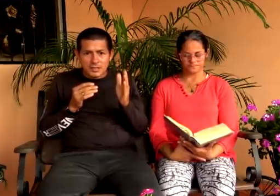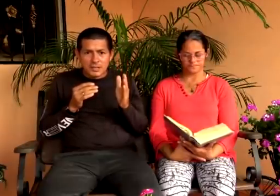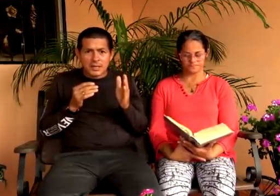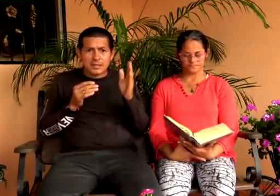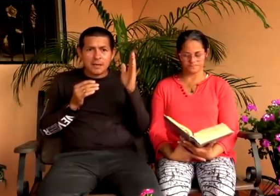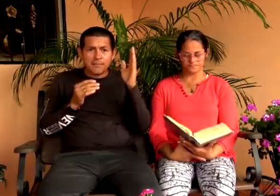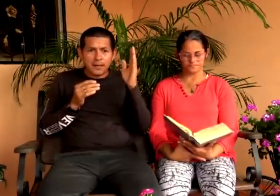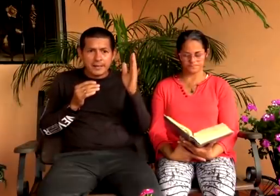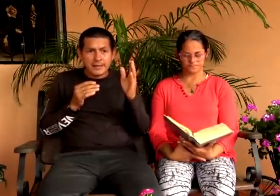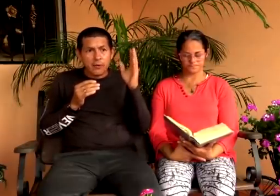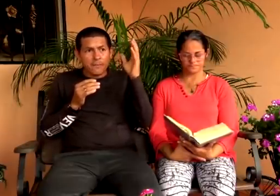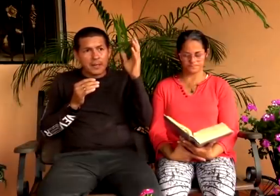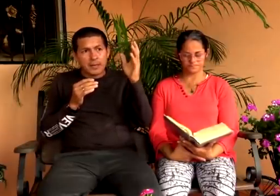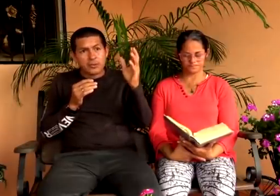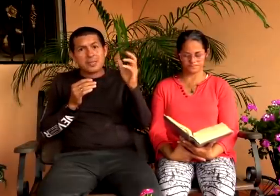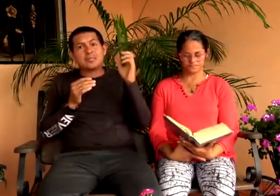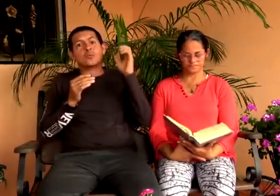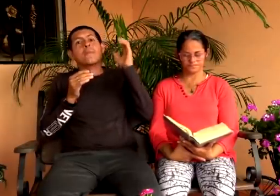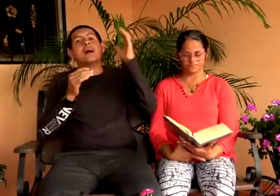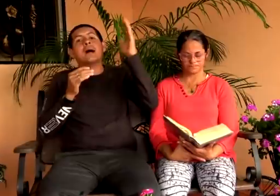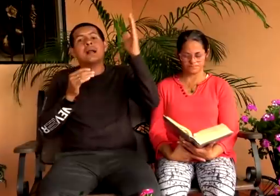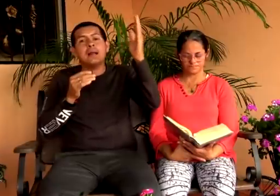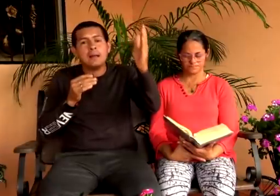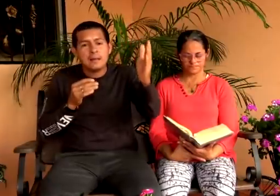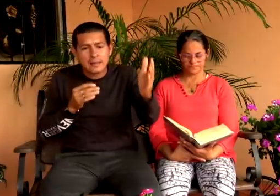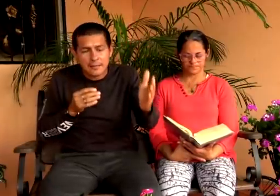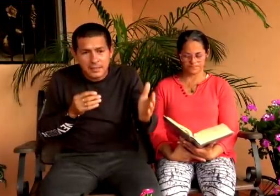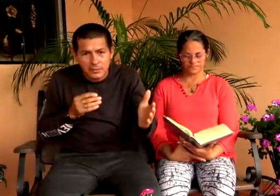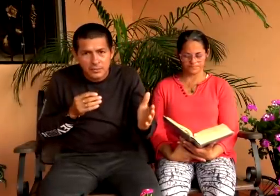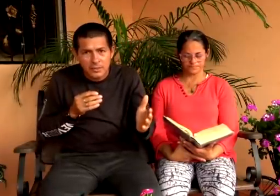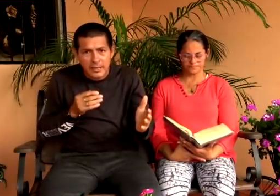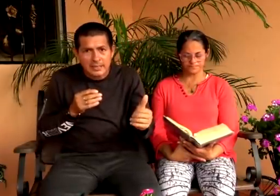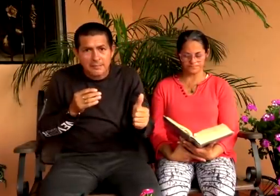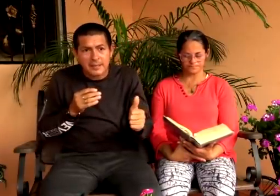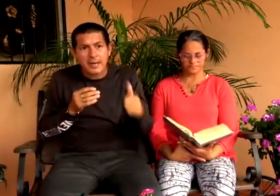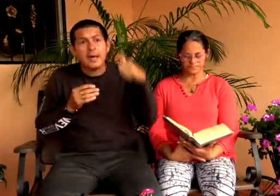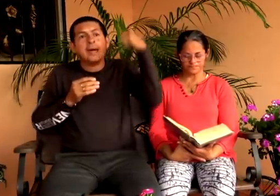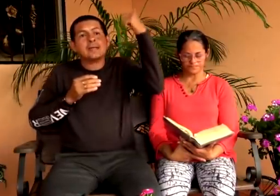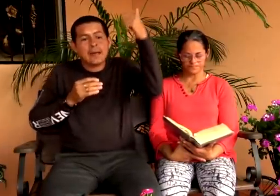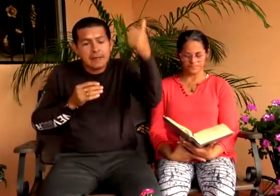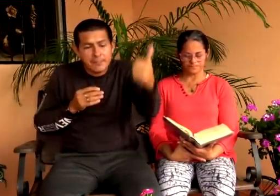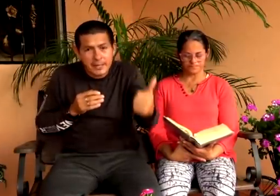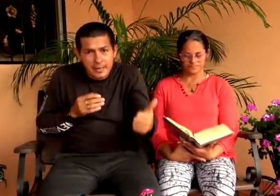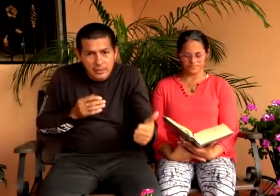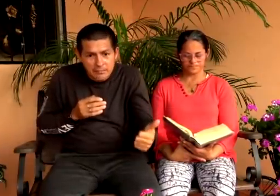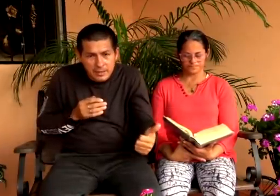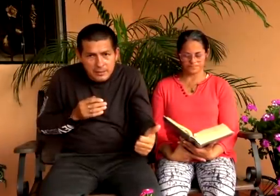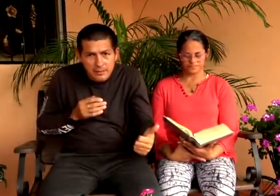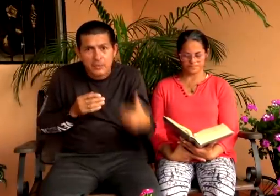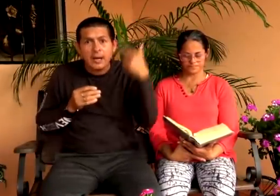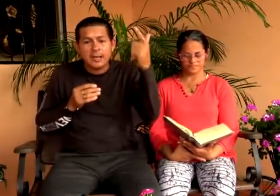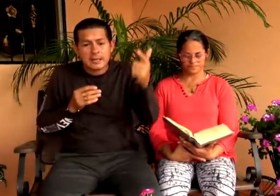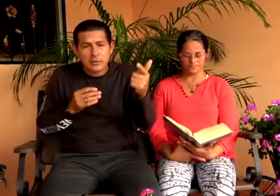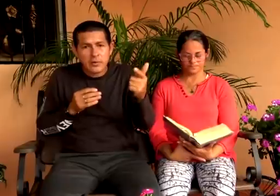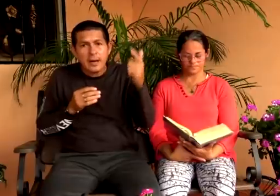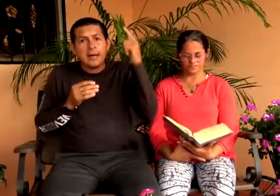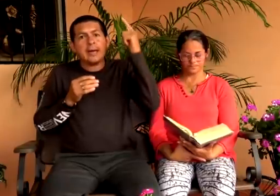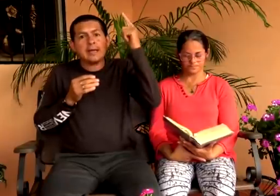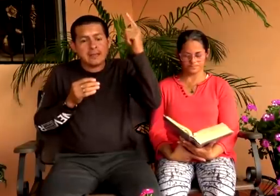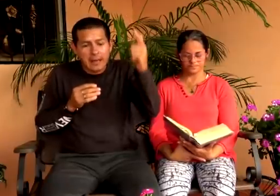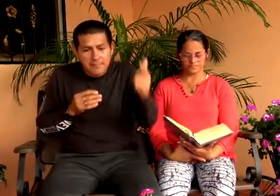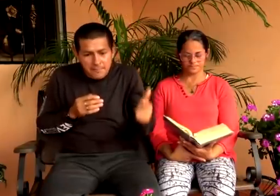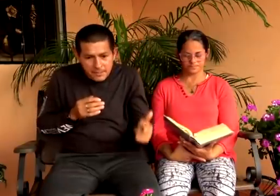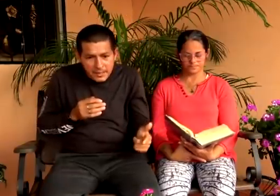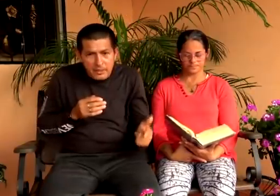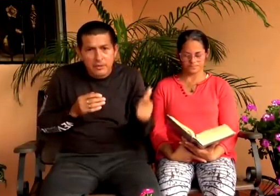piense que el que aparta a un pecador de su mal camino el que mata está en pecado en mal camino el que roba